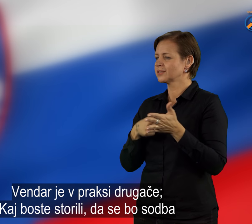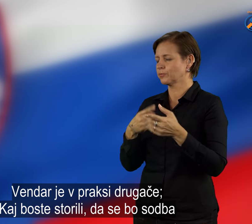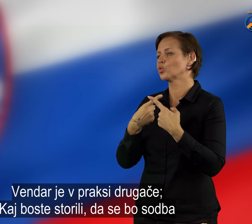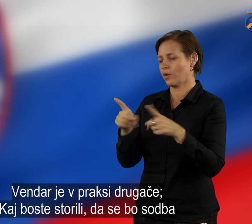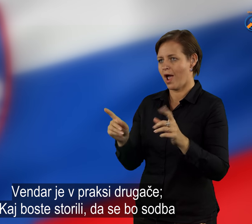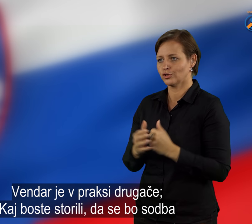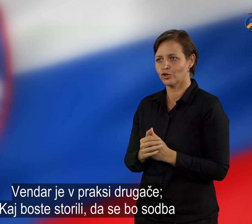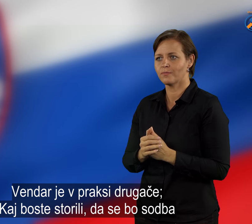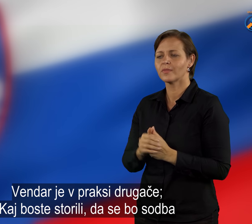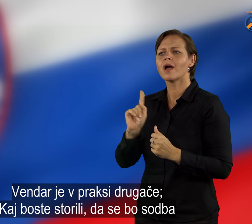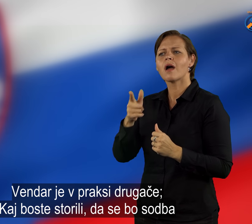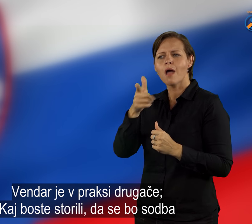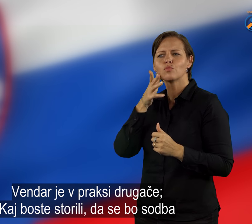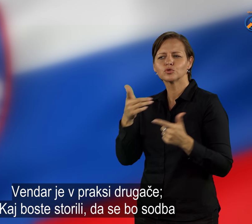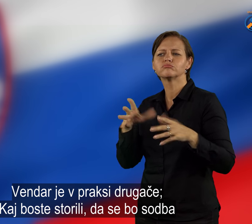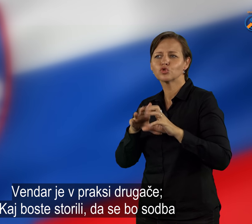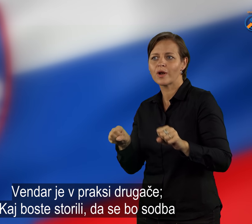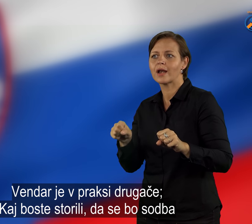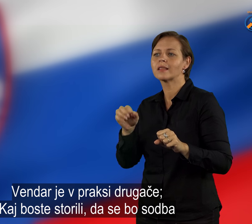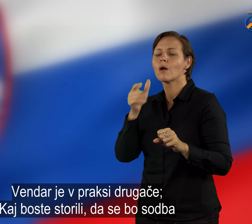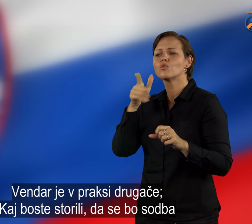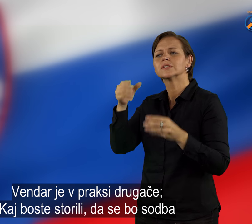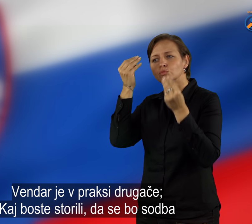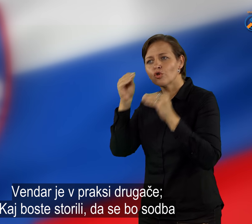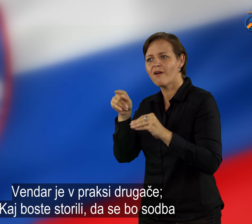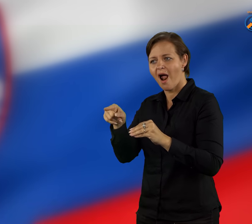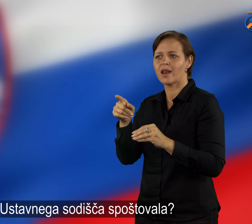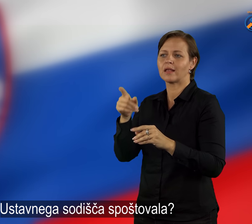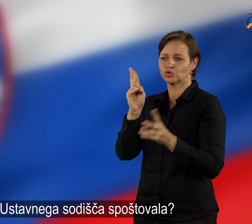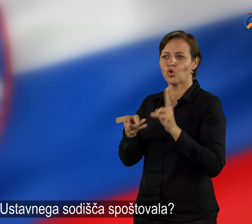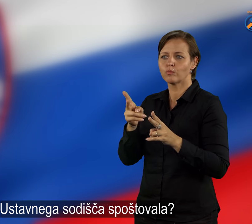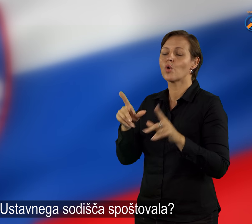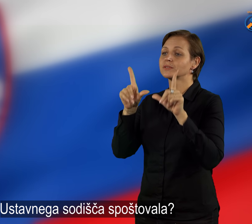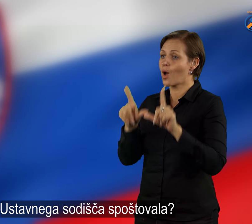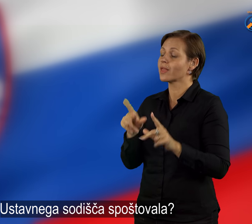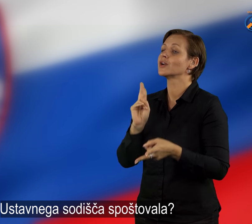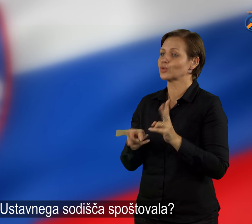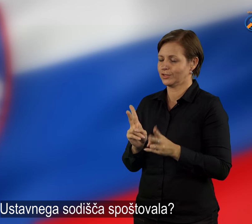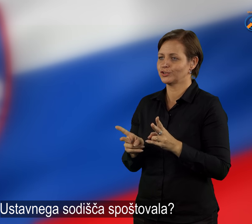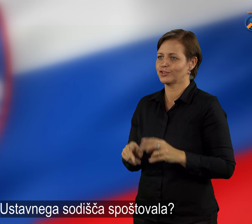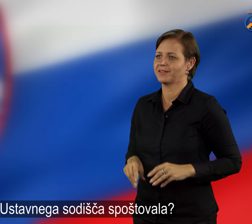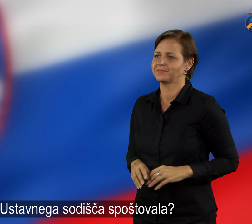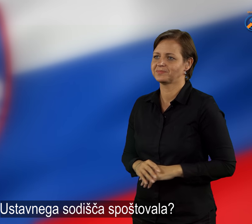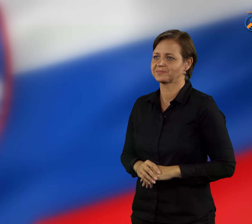v praksi drugače. Kaj boste storili, da se bo sodba ustavnega sodišča spoštovala?